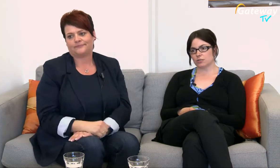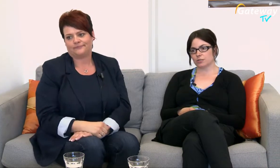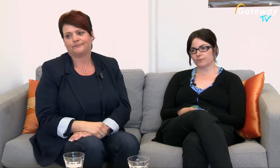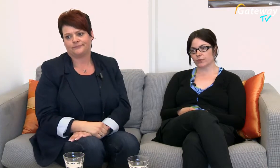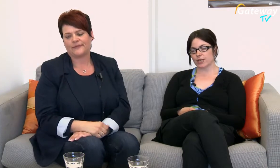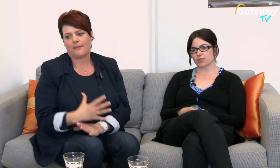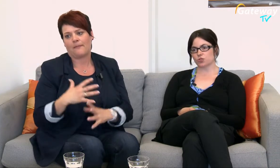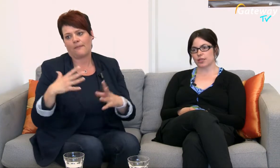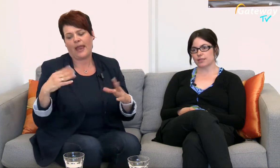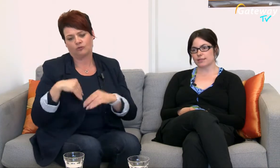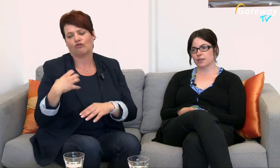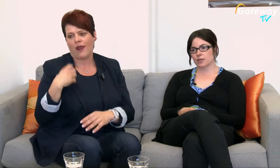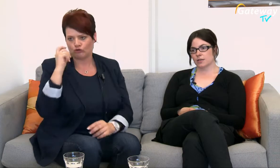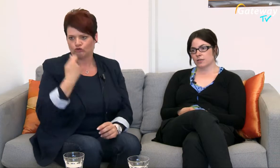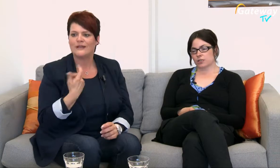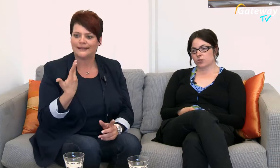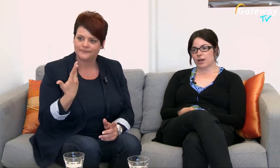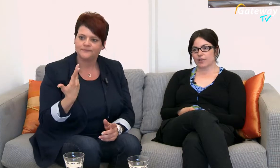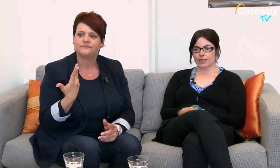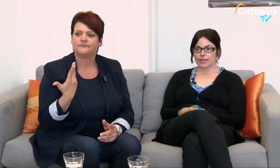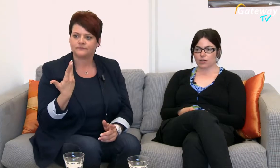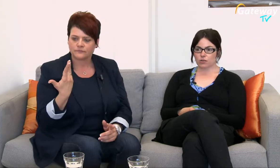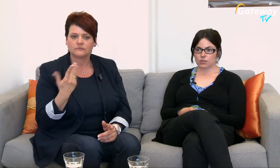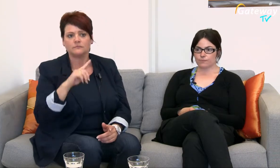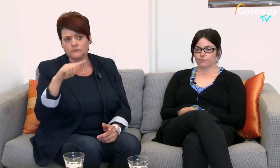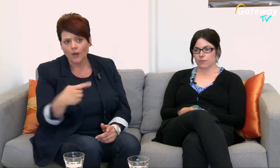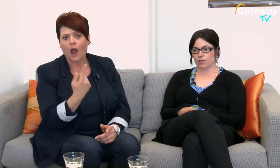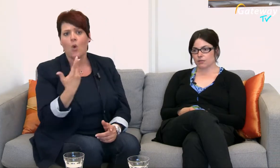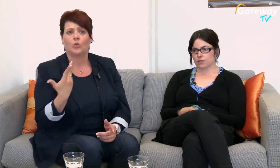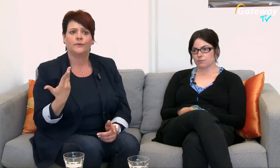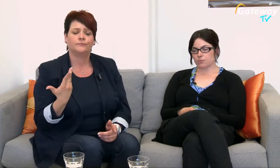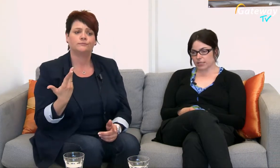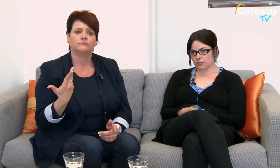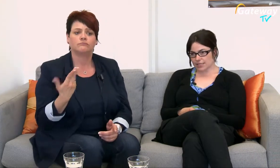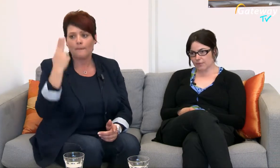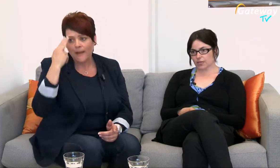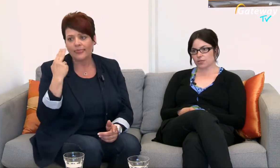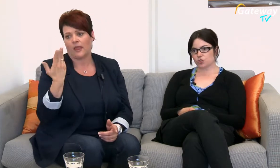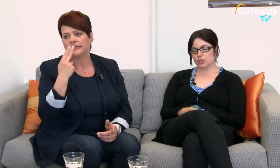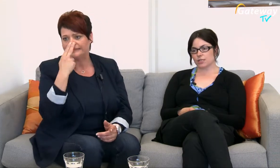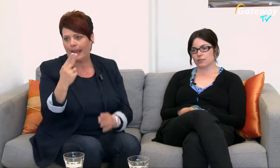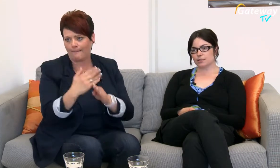festzustellen ist Natürlich haben wir dann halt auch blinde und sehbehinderte Studierende